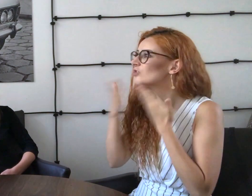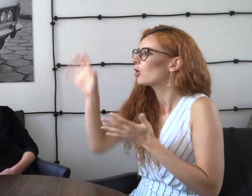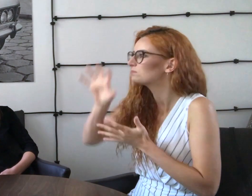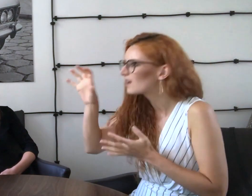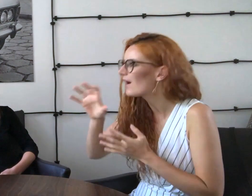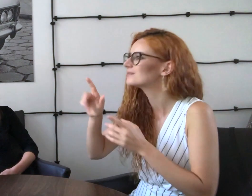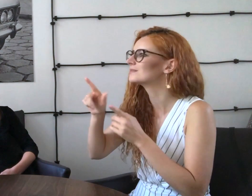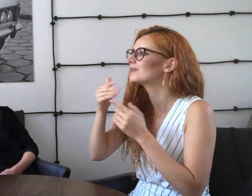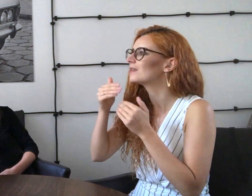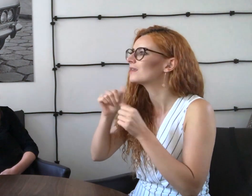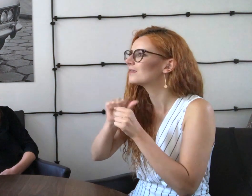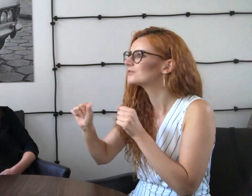wszędzie. Dzięki obserwacji